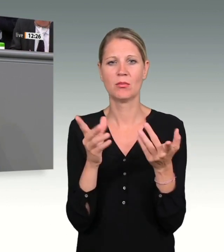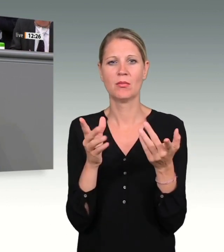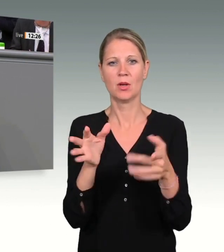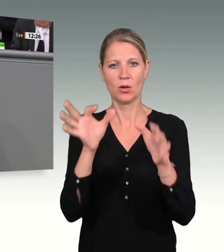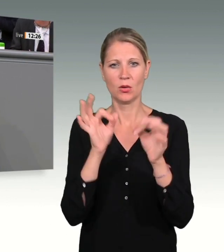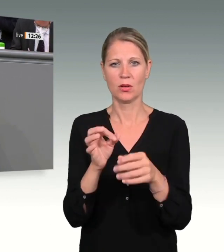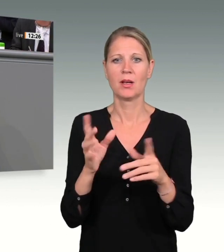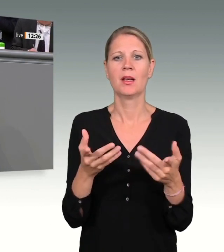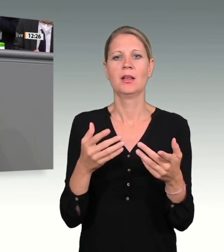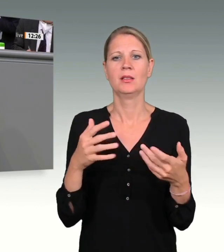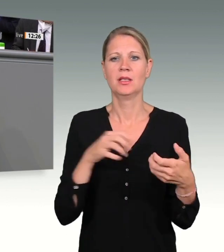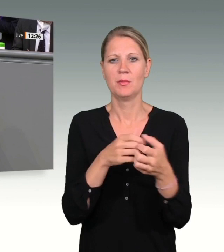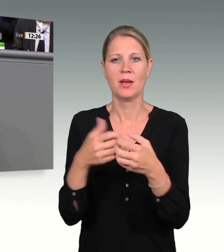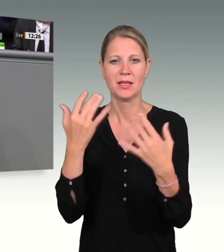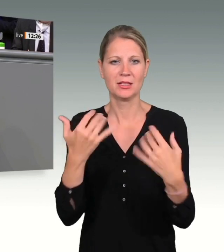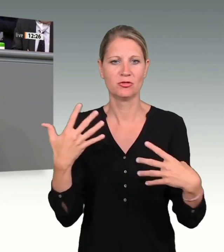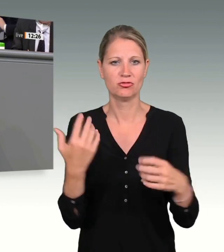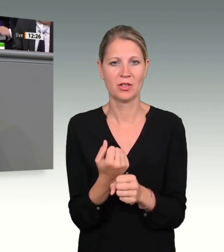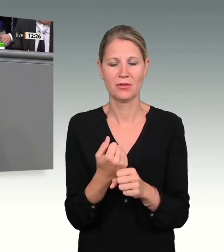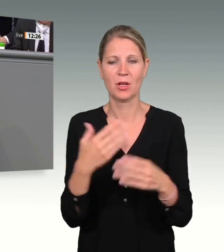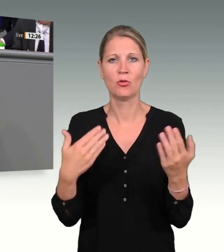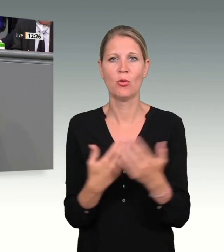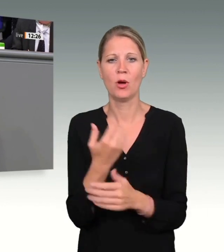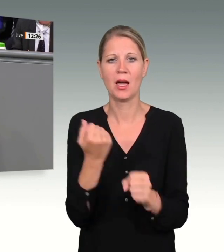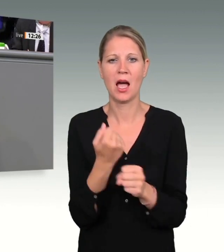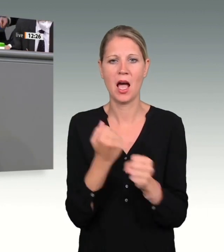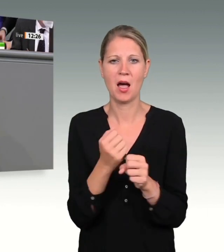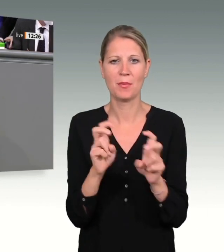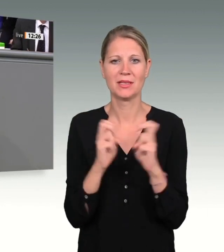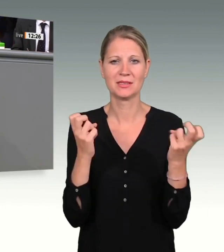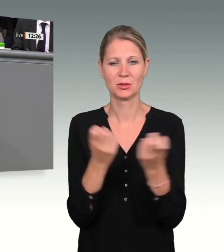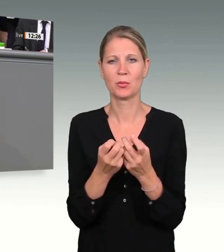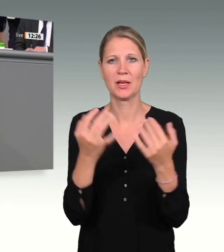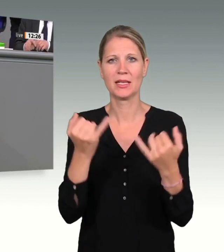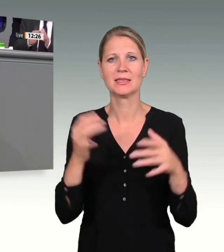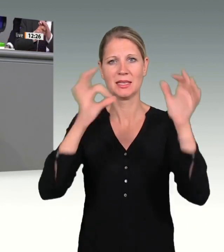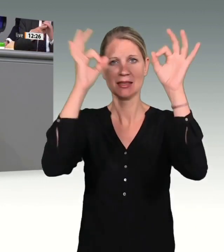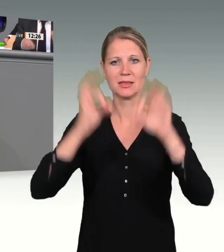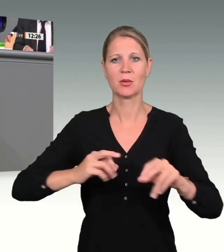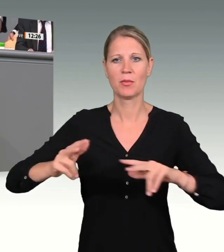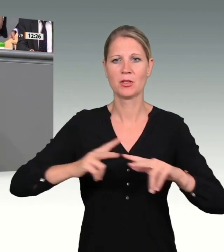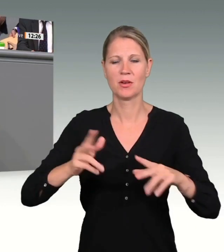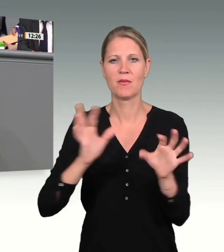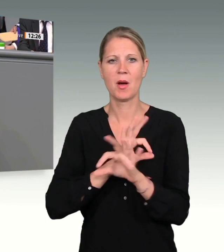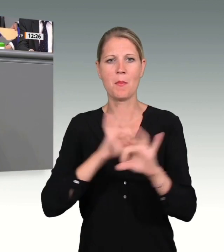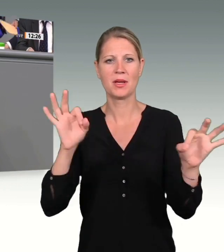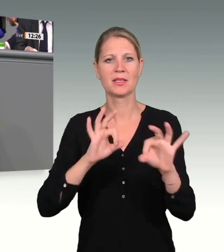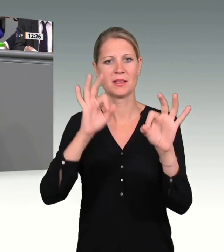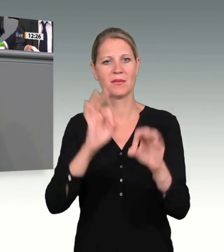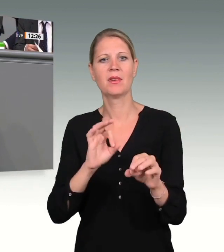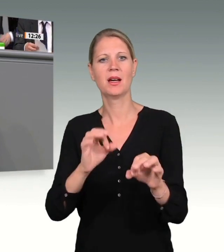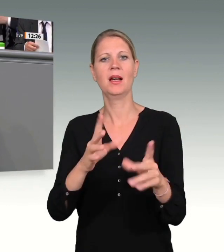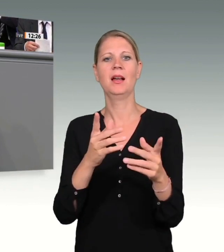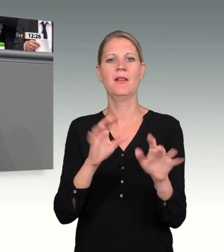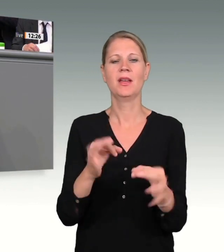verbessert die Fähigkeiten, drohende Gefahr richtig einzuschätzen. Die Basis dafür ist das Risikobewertungsinstrument Radar ITE, das die Polizei